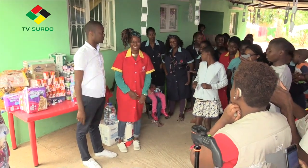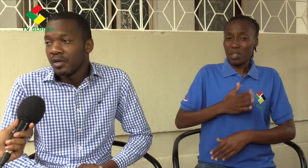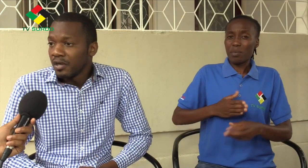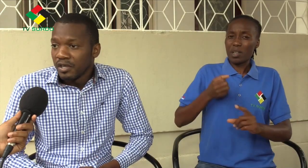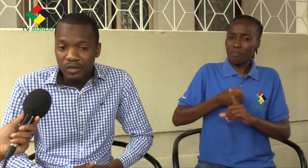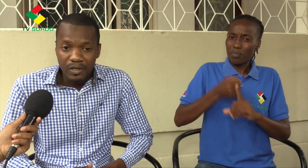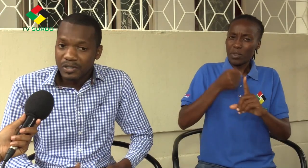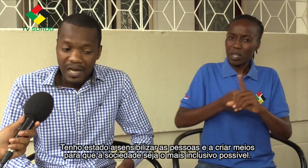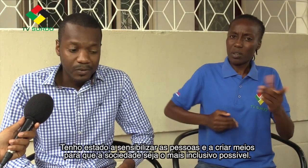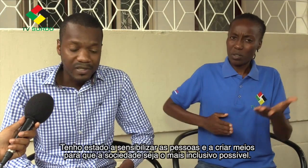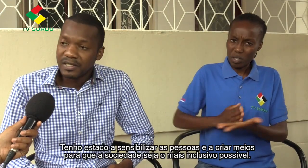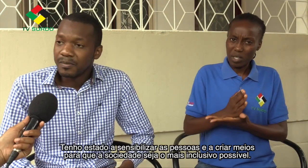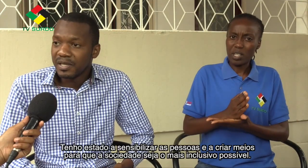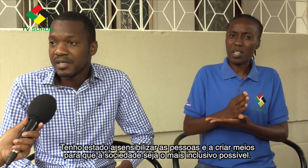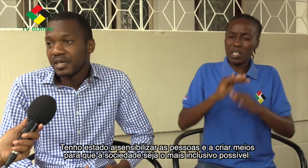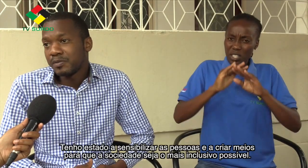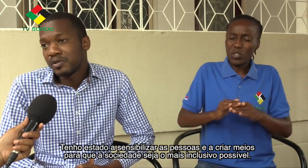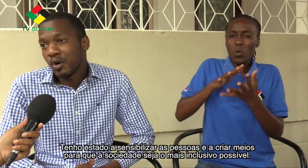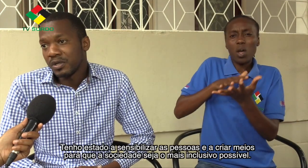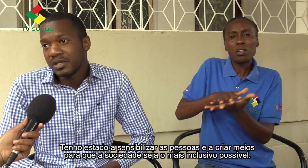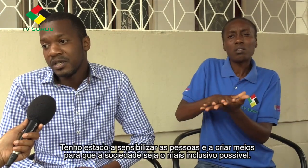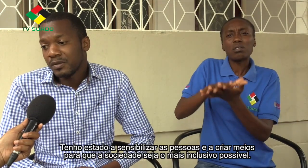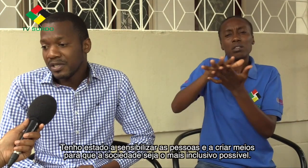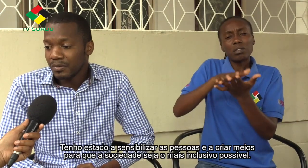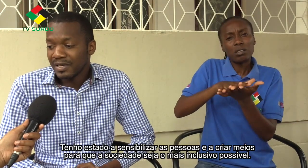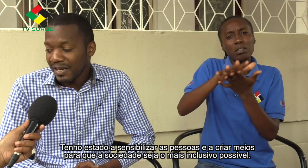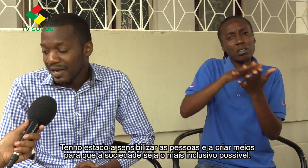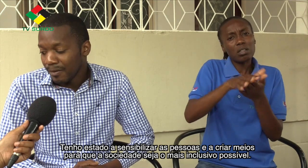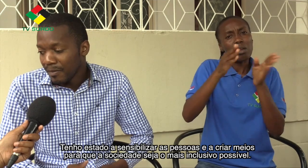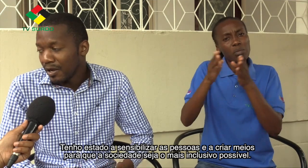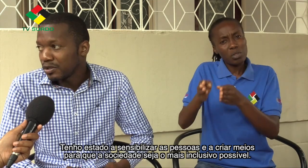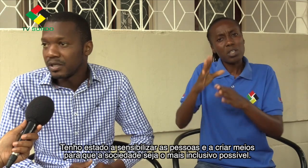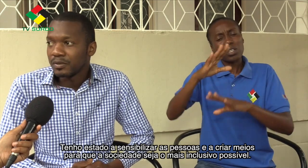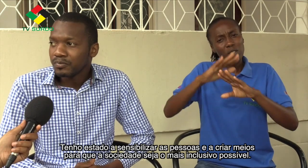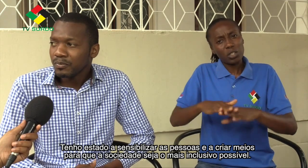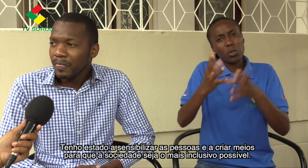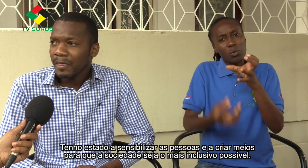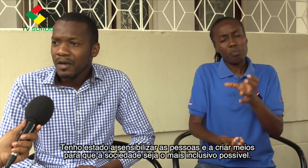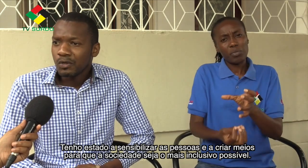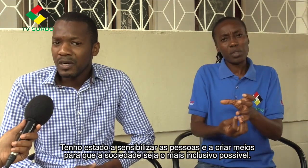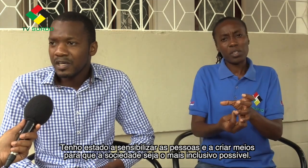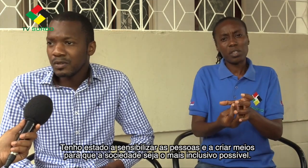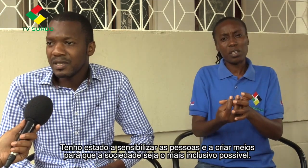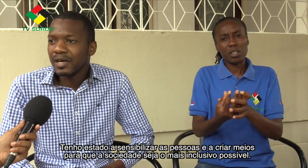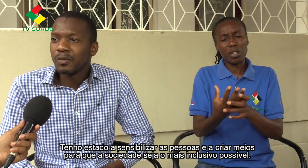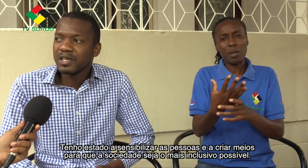Eu tenho estado a sensibilizar as pessoas e tenho estado a criar meios de tornar a sociedade o mais